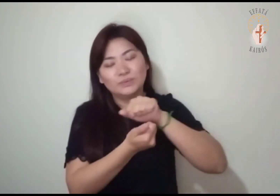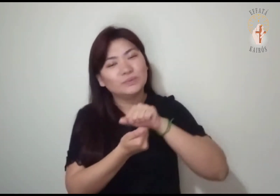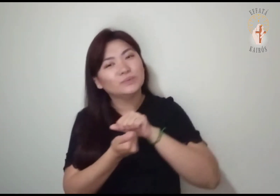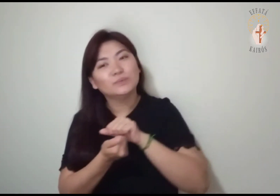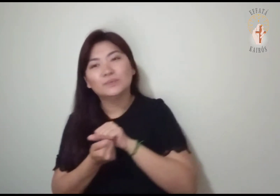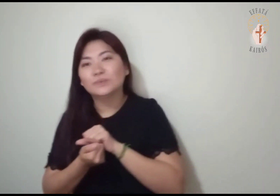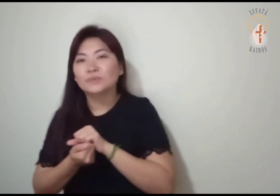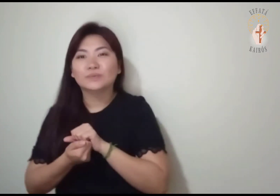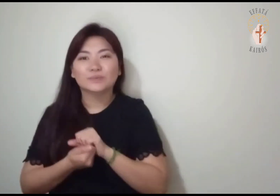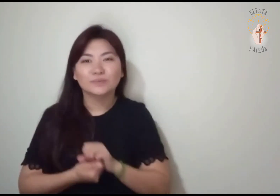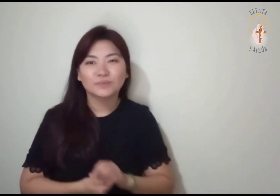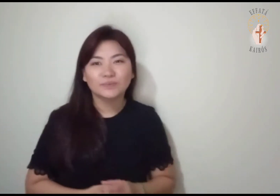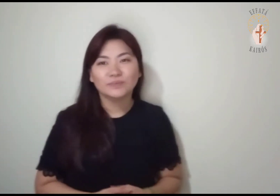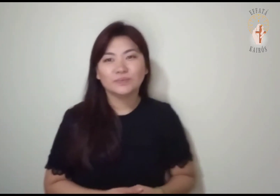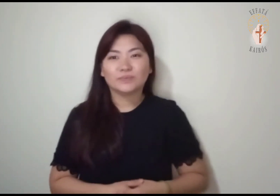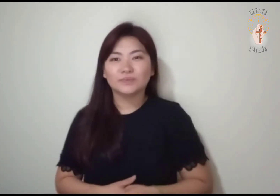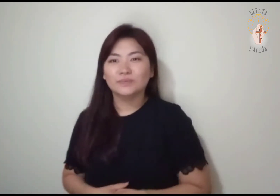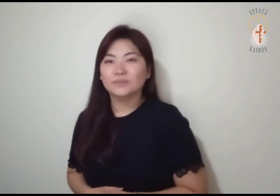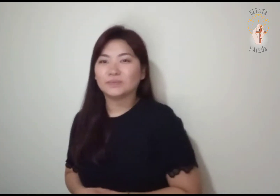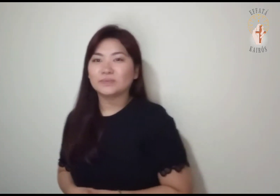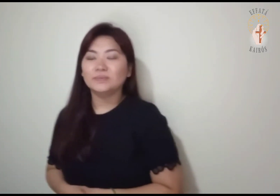Salmo responsorial